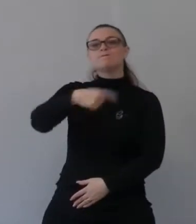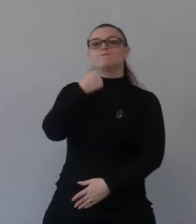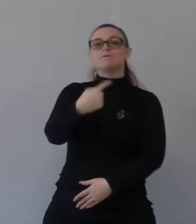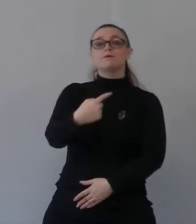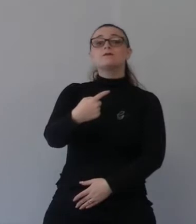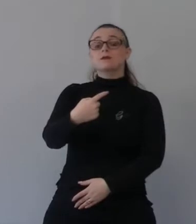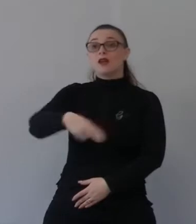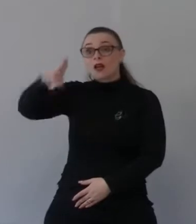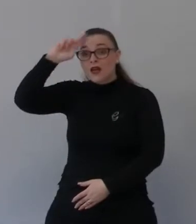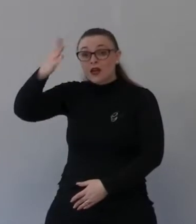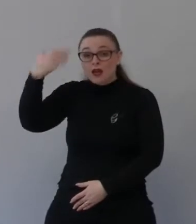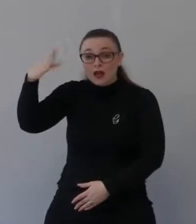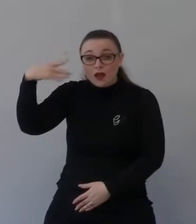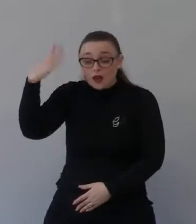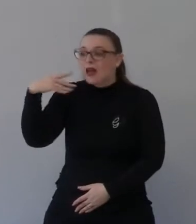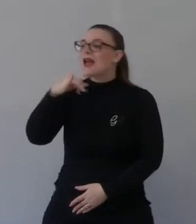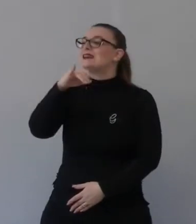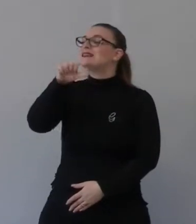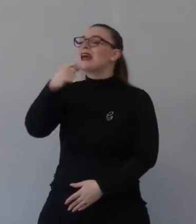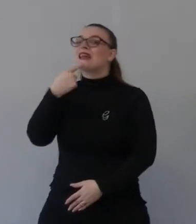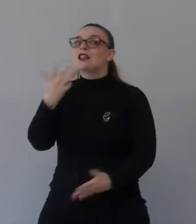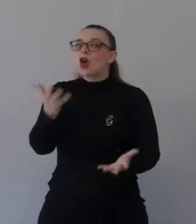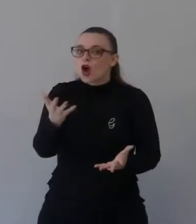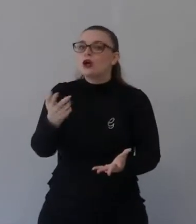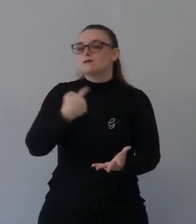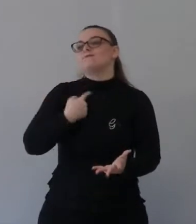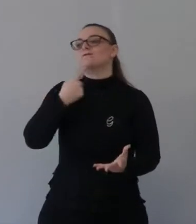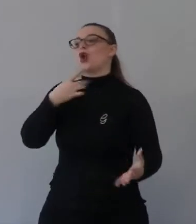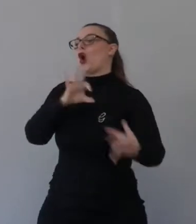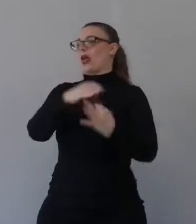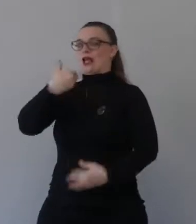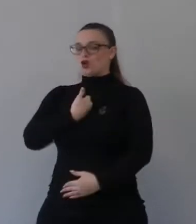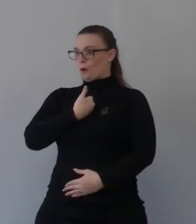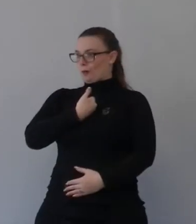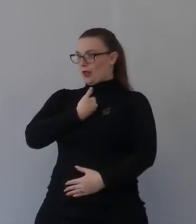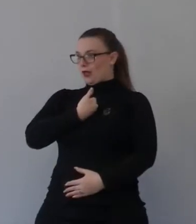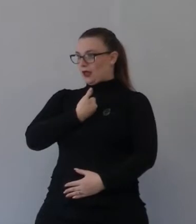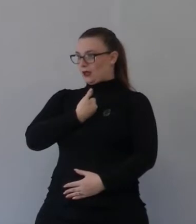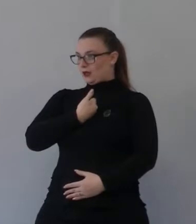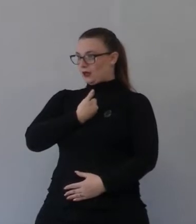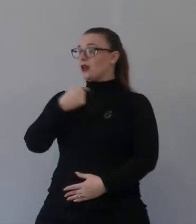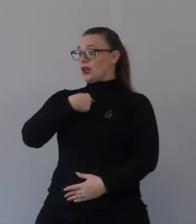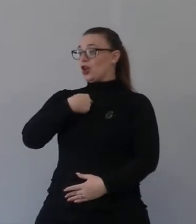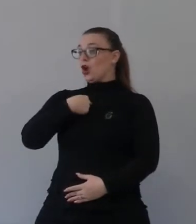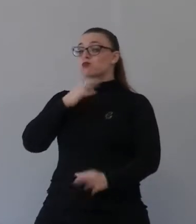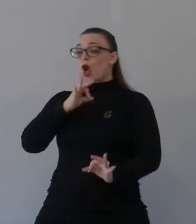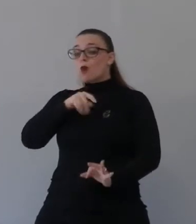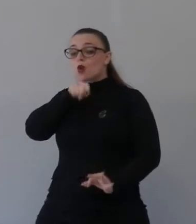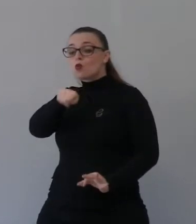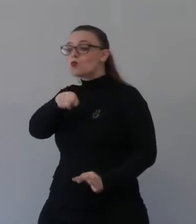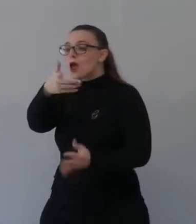Ah, una cosa. C'è nessuno che ha notato qualche differenza tra il brano di Isaia e quello di Gesù?